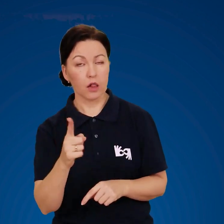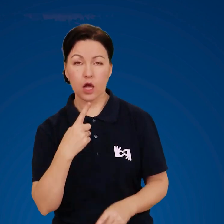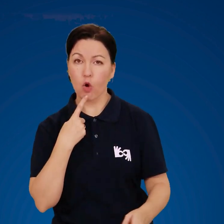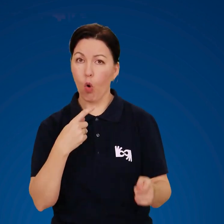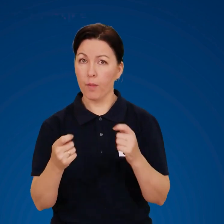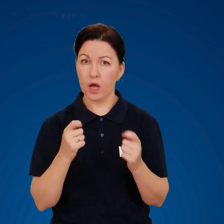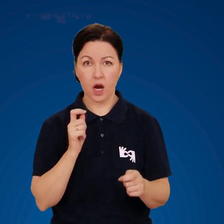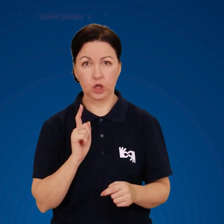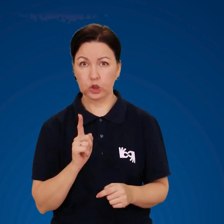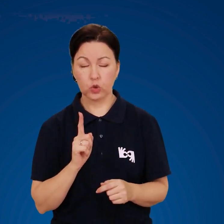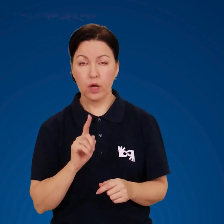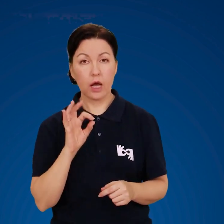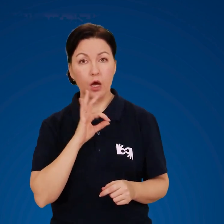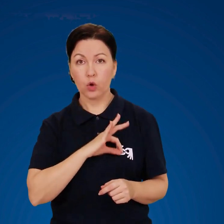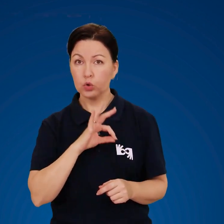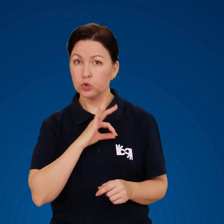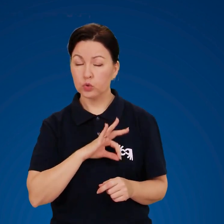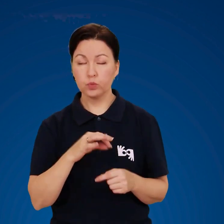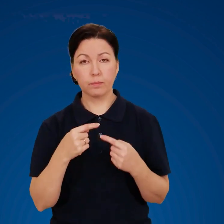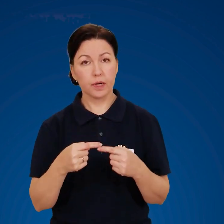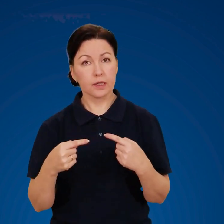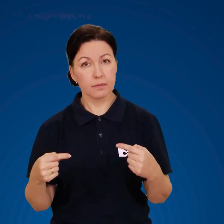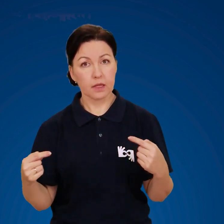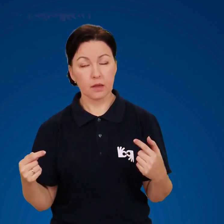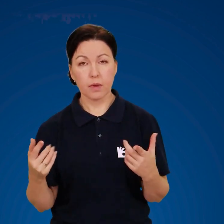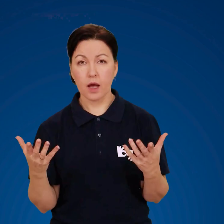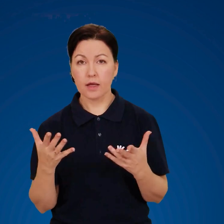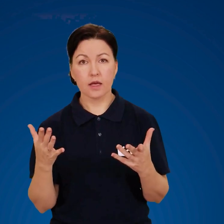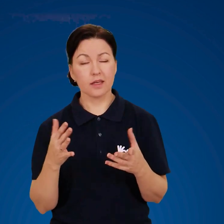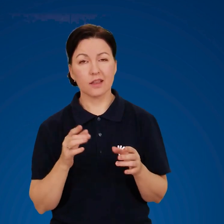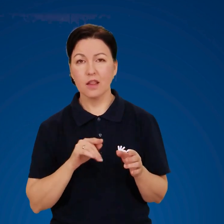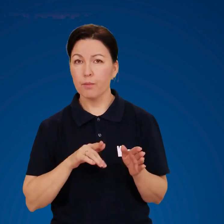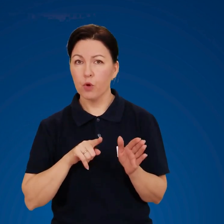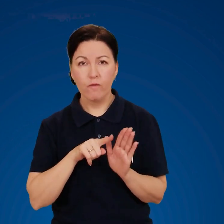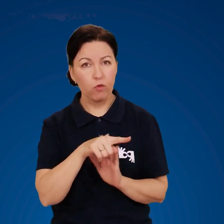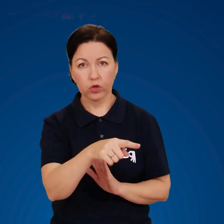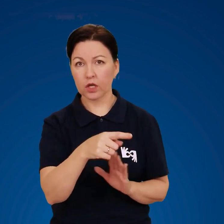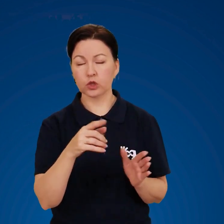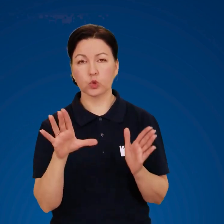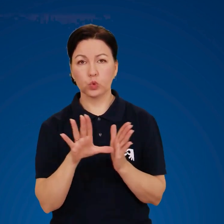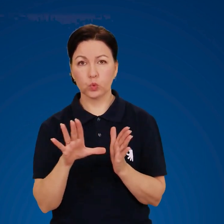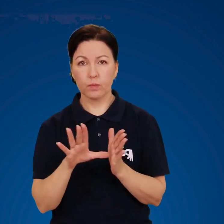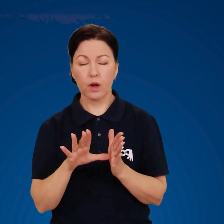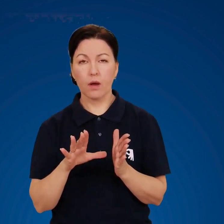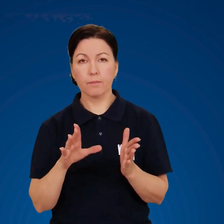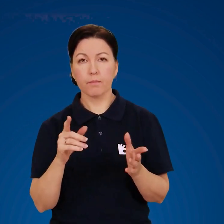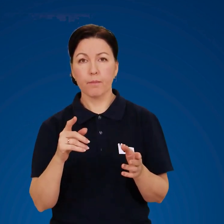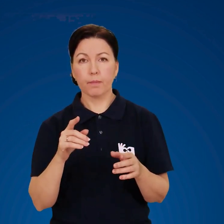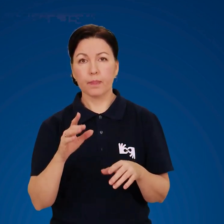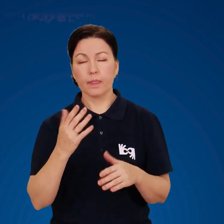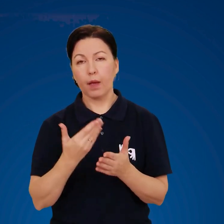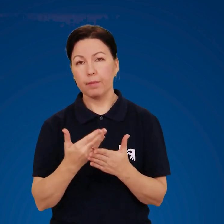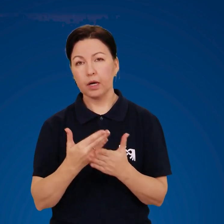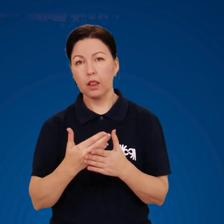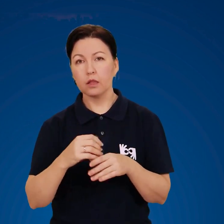й обережно, користуючись предметами, що не проводять струм. Палицею,